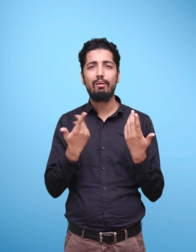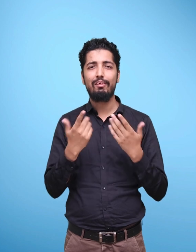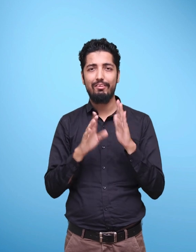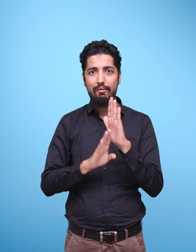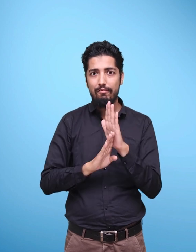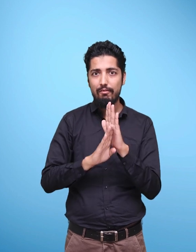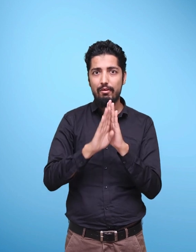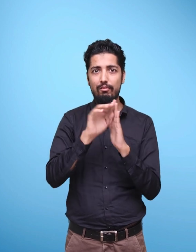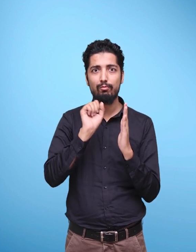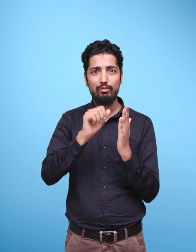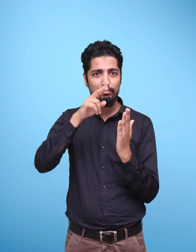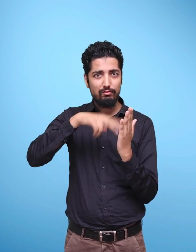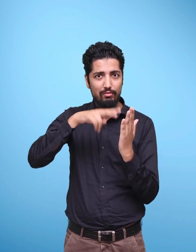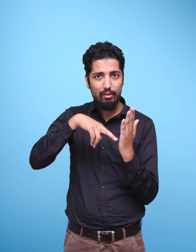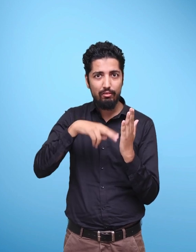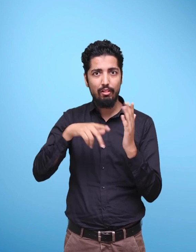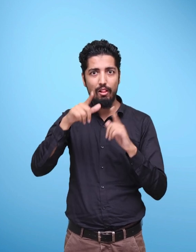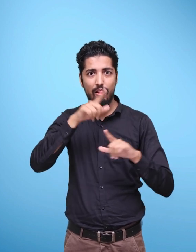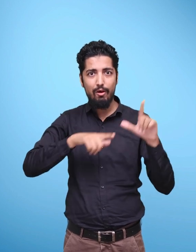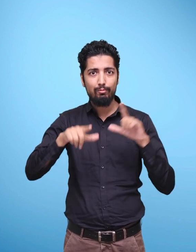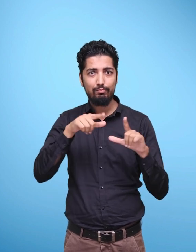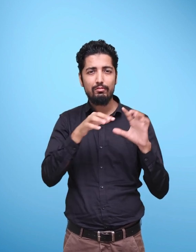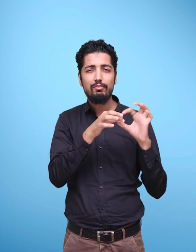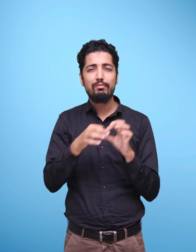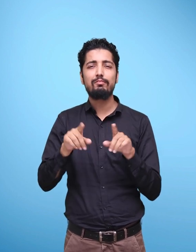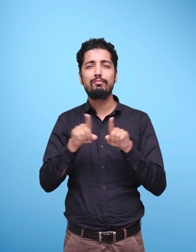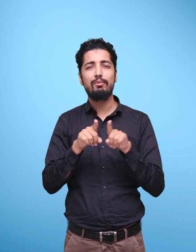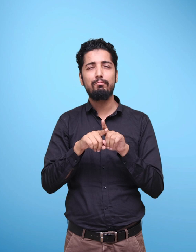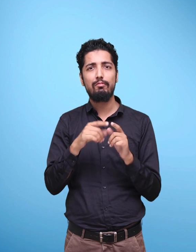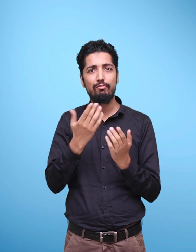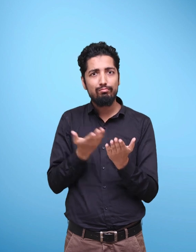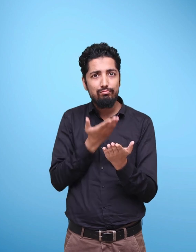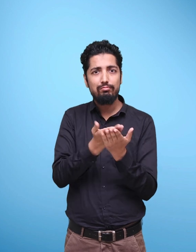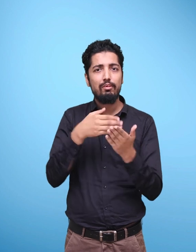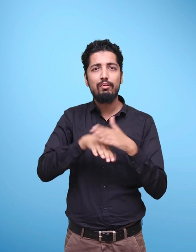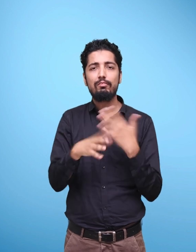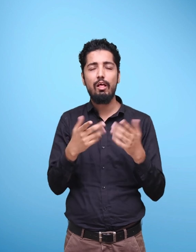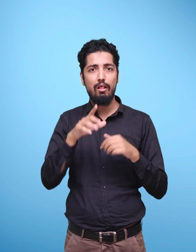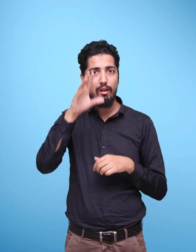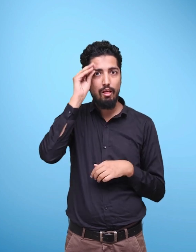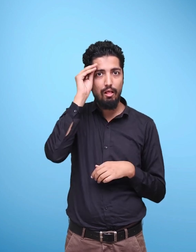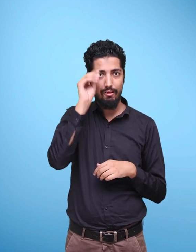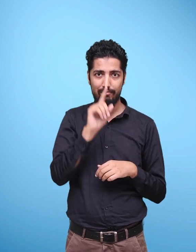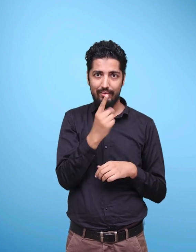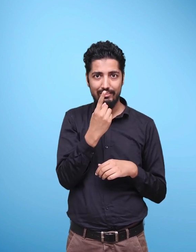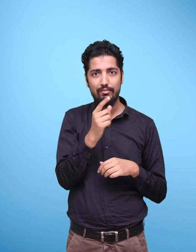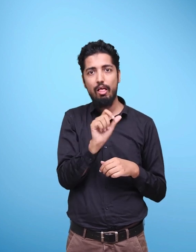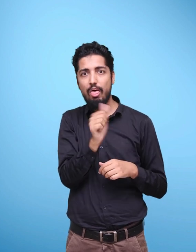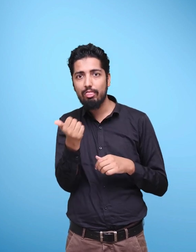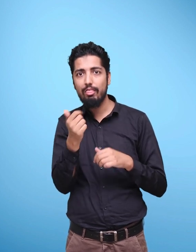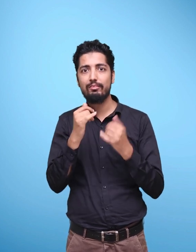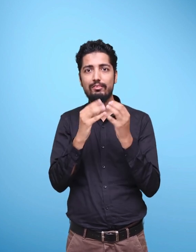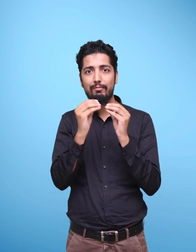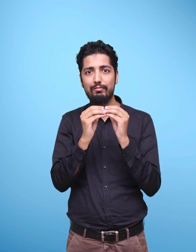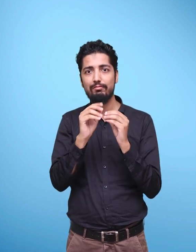in the education of children as these create a foundation for the learning of other subjects.